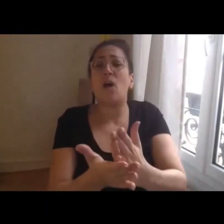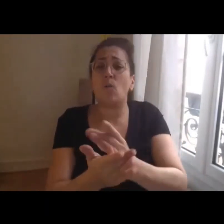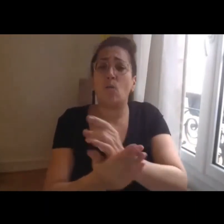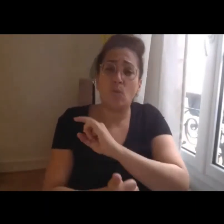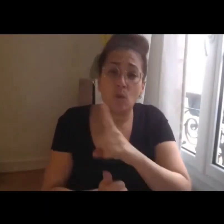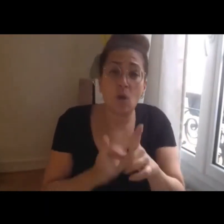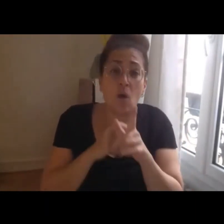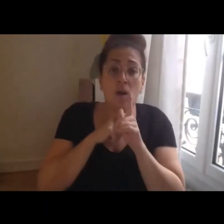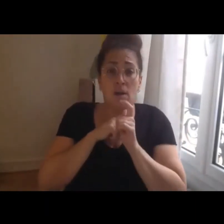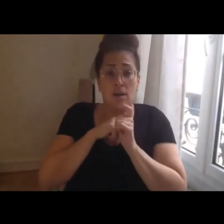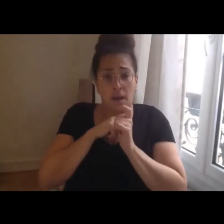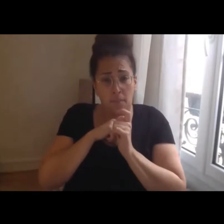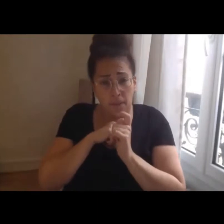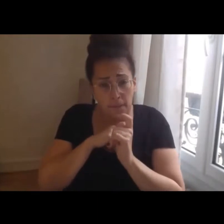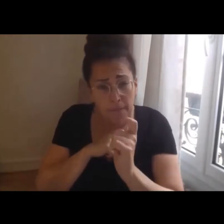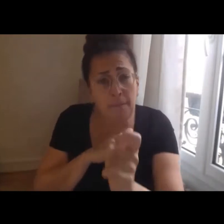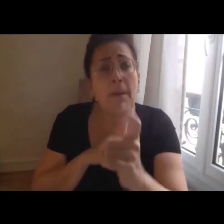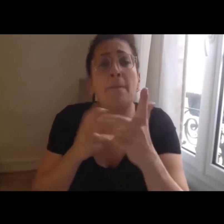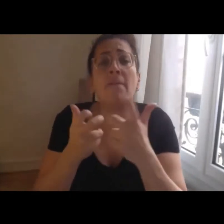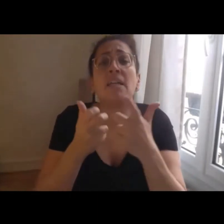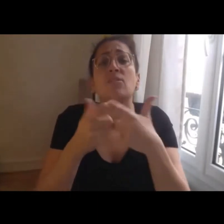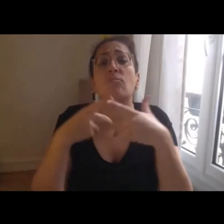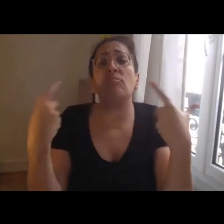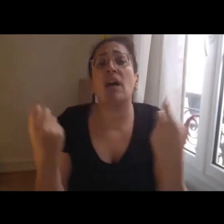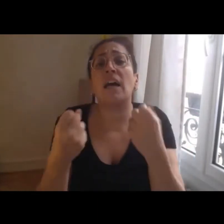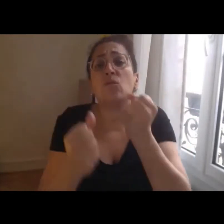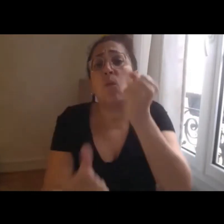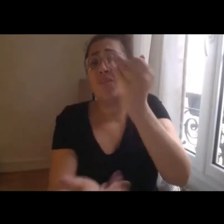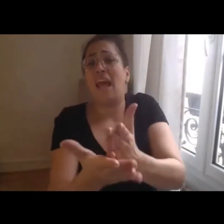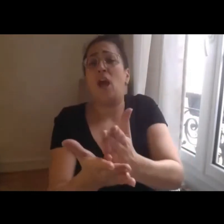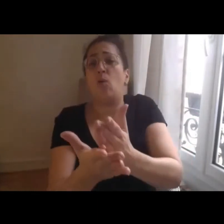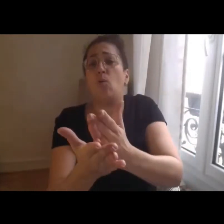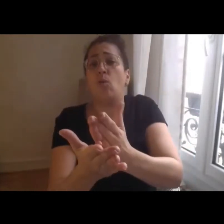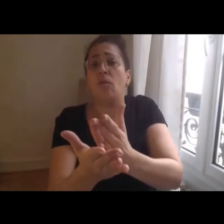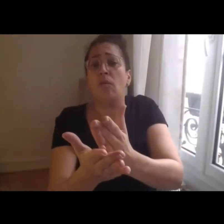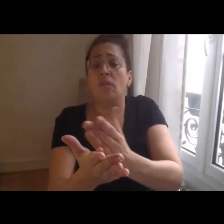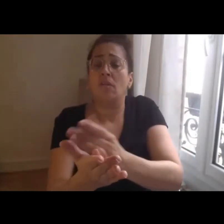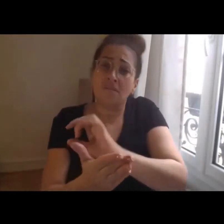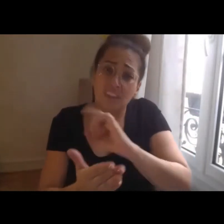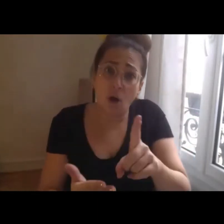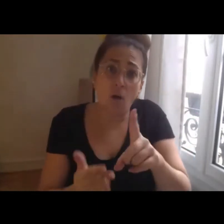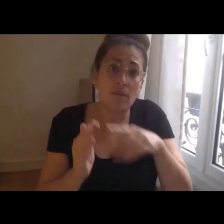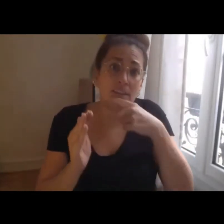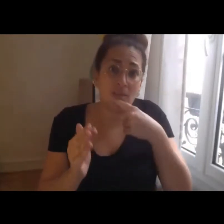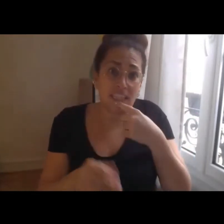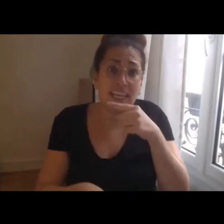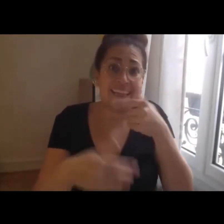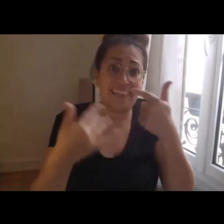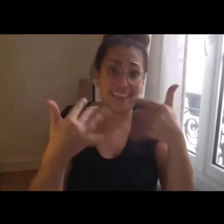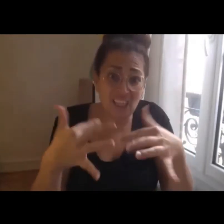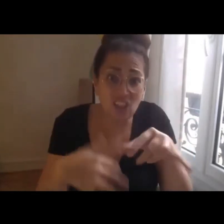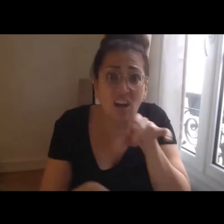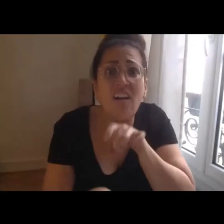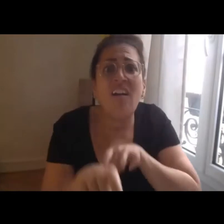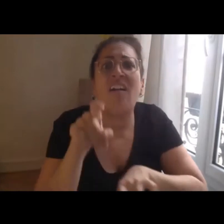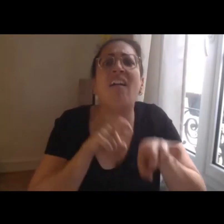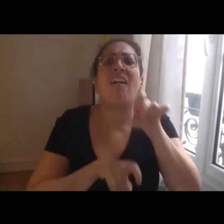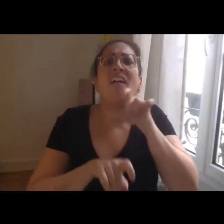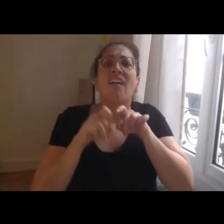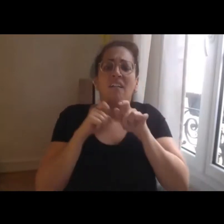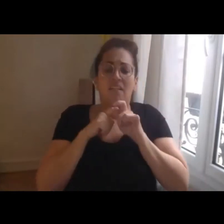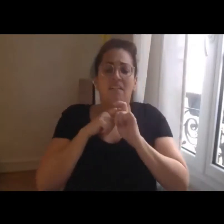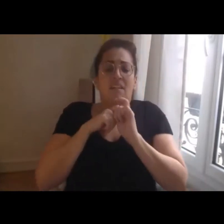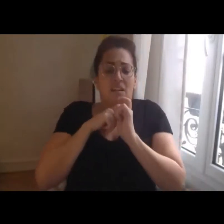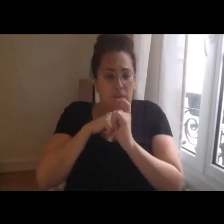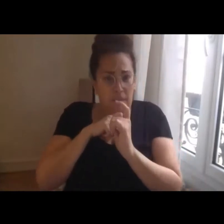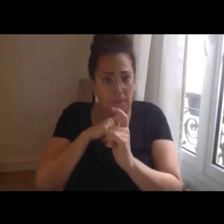'intervention non plus comme une action isolée, mais s'inscrivant bien dans une démarche en continu. Et vous verrez tout à l'heure que lorsqu'on entrera plus précisément